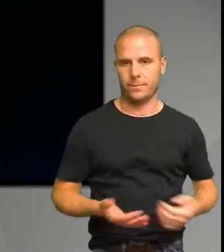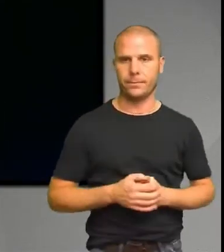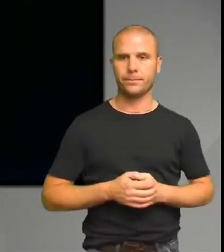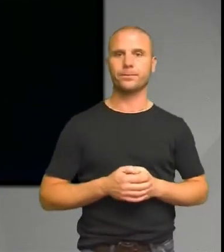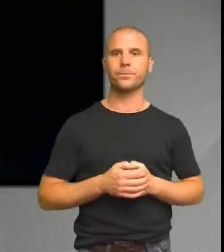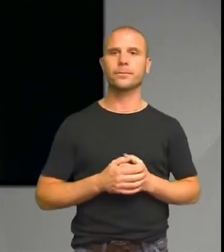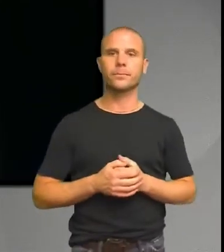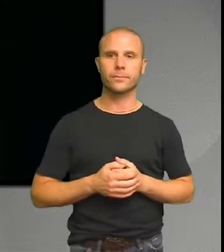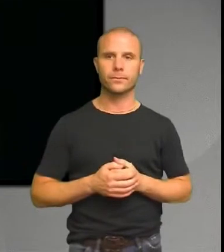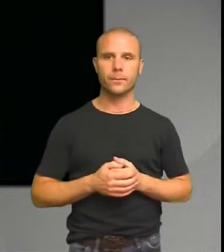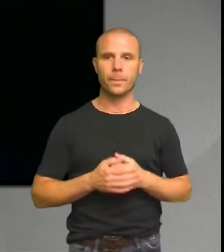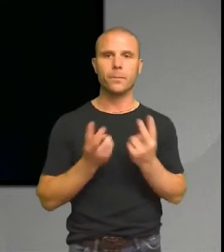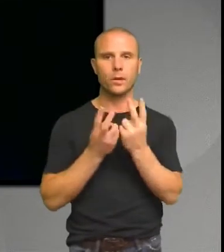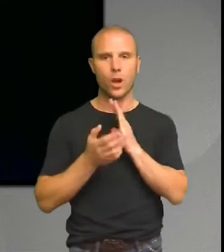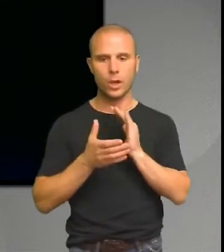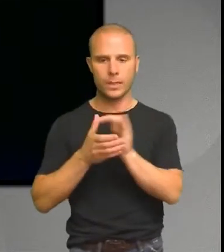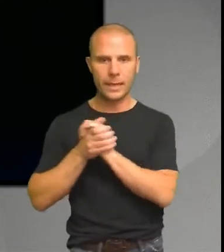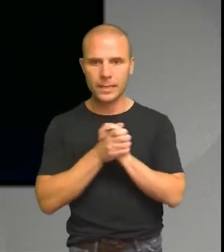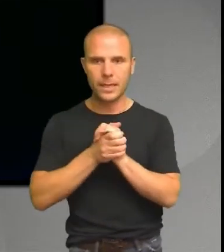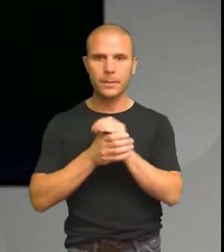Så vi har gemenskap, vi har empati och vi har ett behov av att överleva.